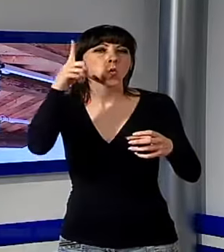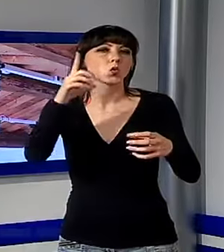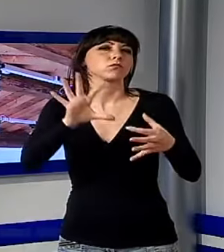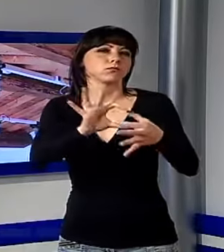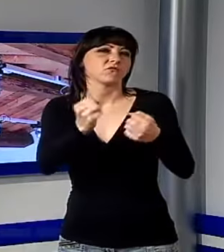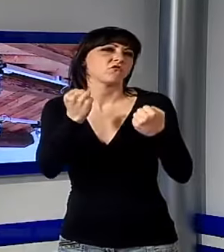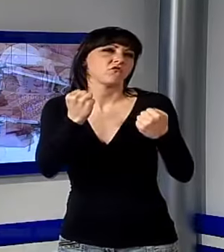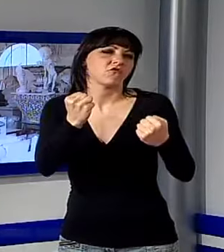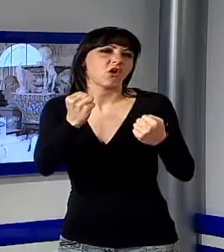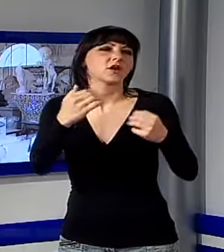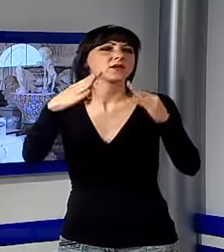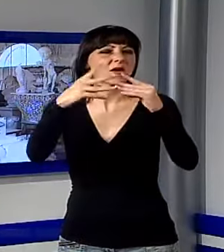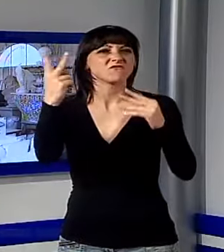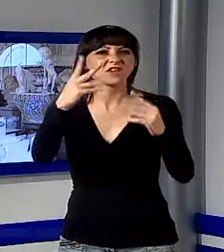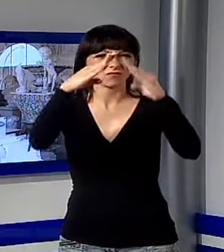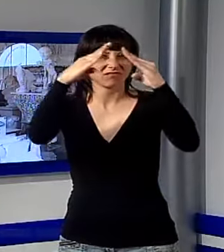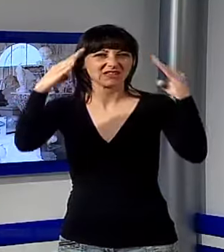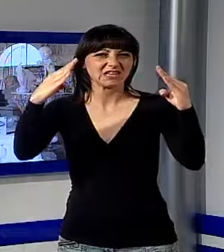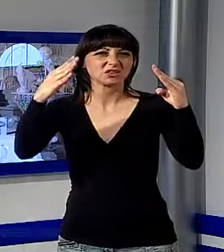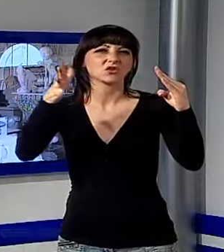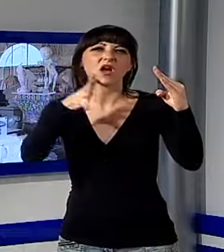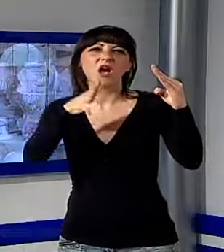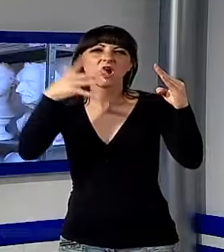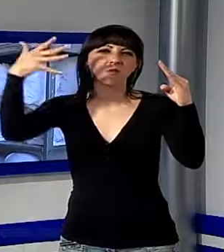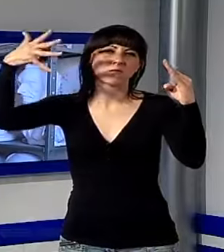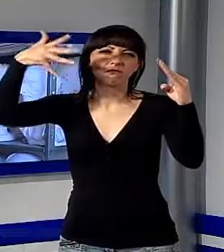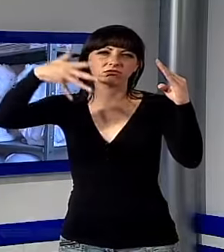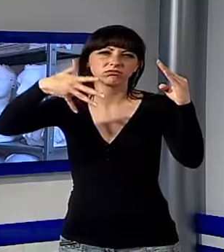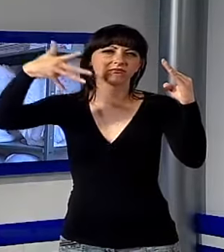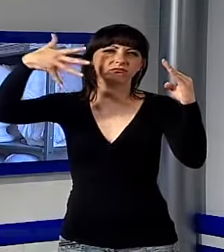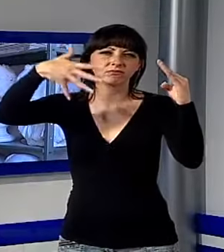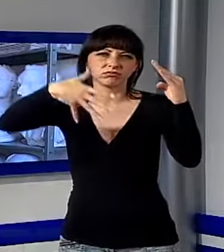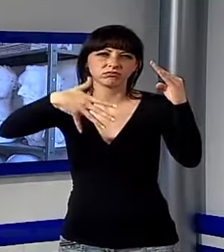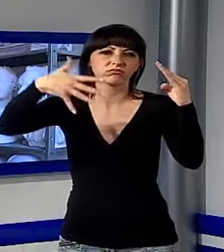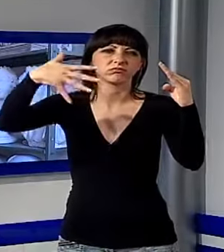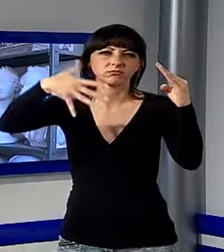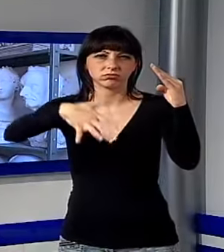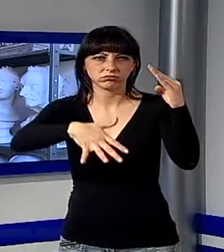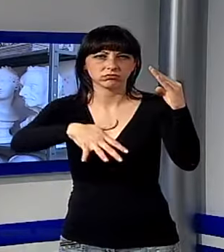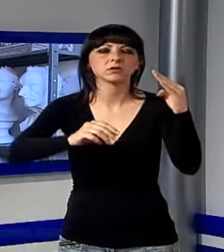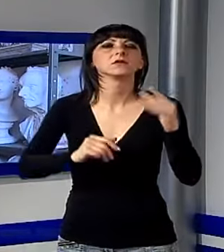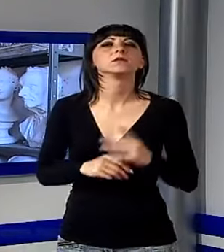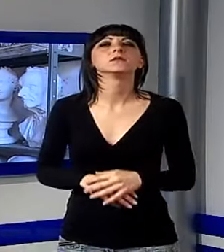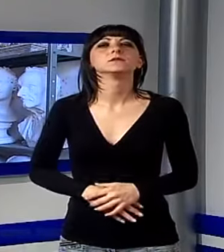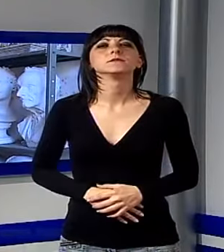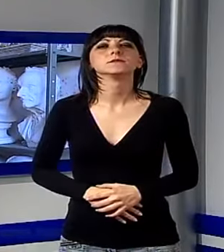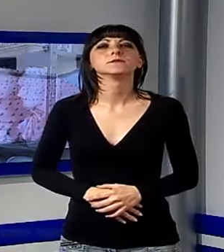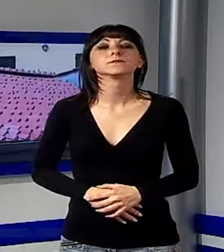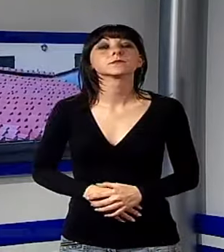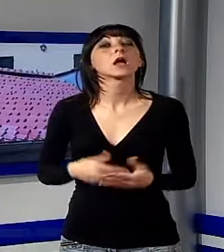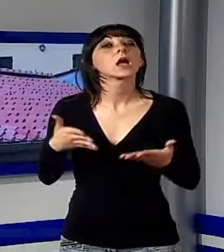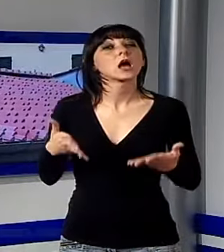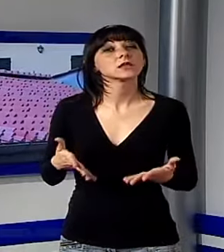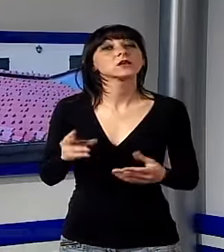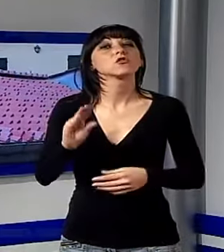-artistico, risultava inagibile in alcune sue parti a causa di reiterate infiltrazioni dai tetti. Adesso